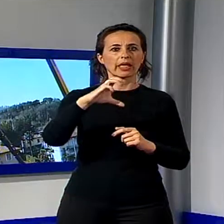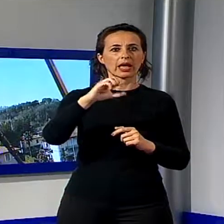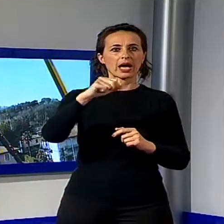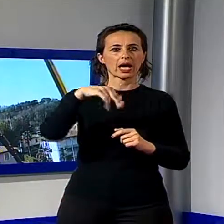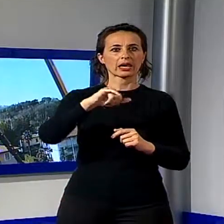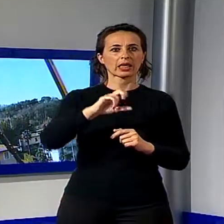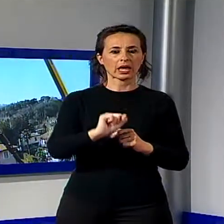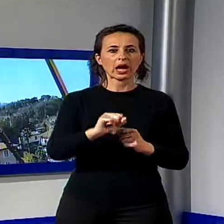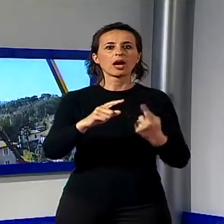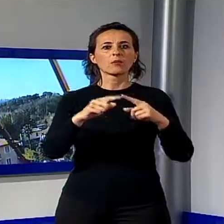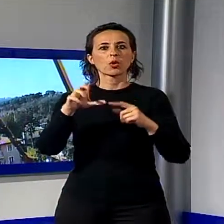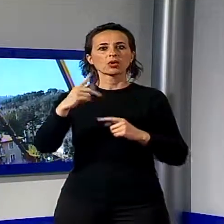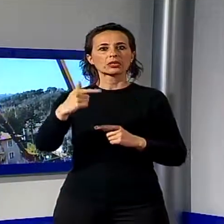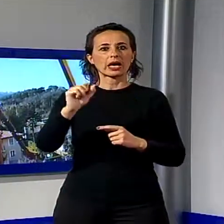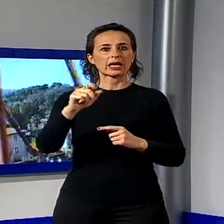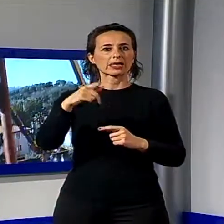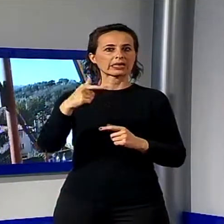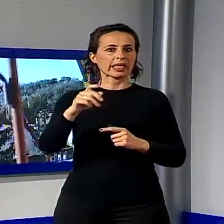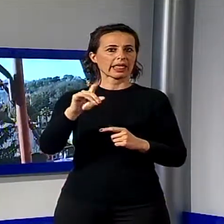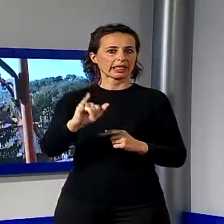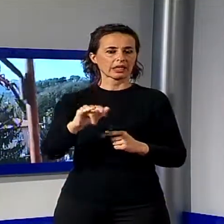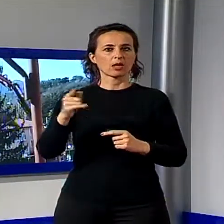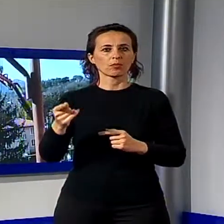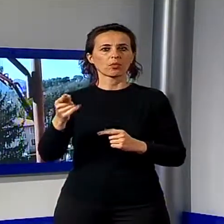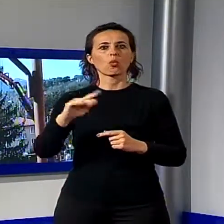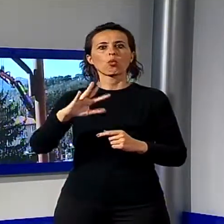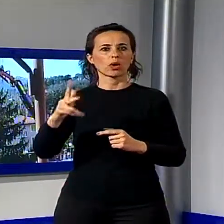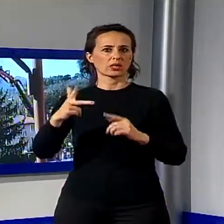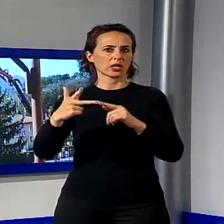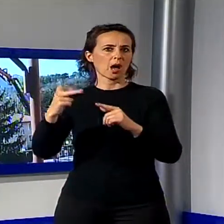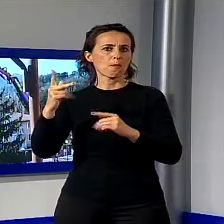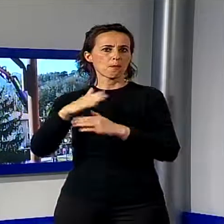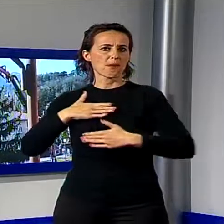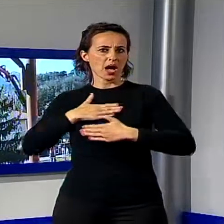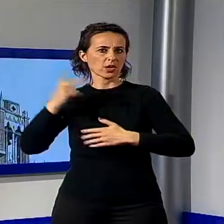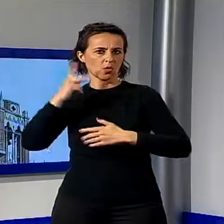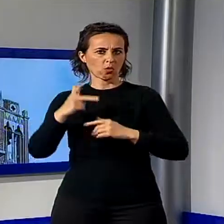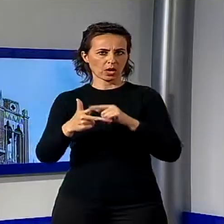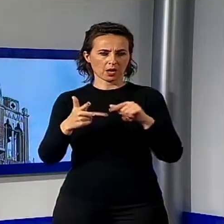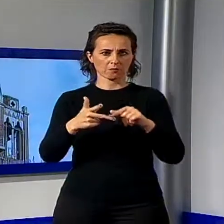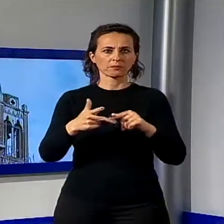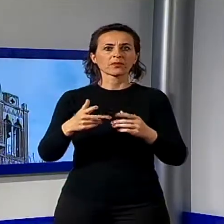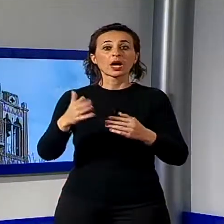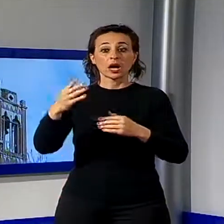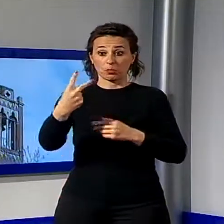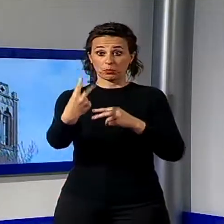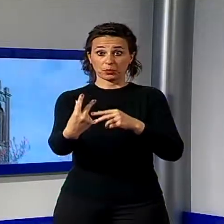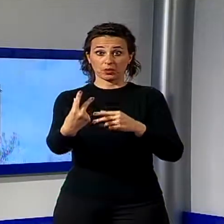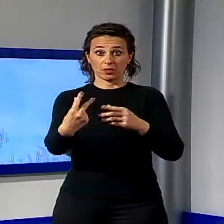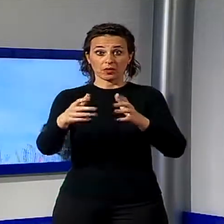la Geonova di Bagni di Lucca. Utilizzando una grossa gru la struttura è stata imbracata e poi sollevata. La rimozione non ha provocato